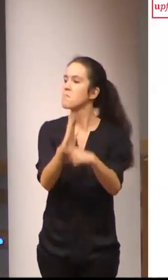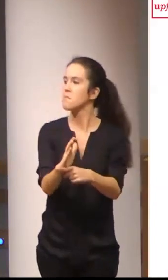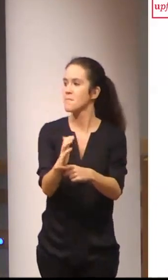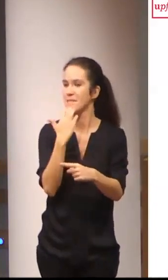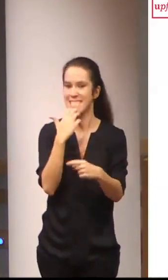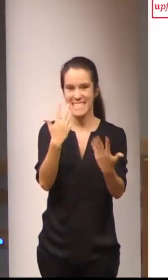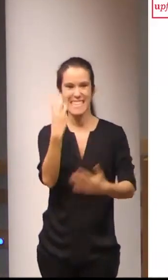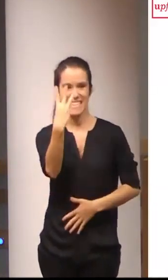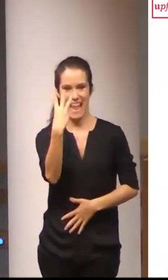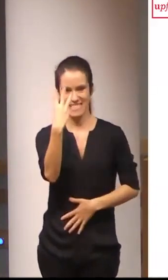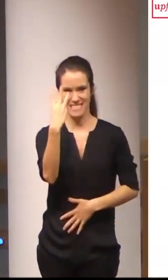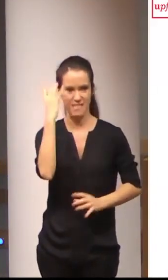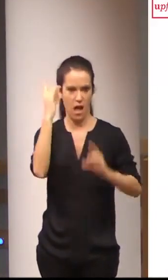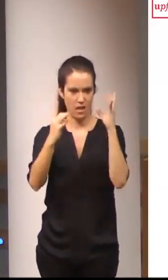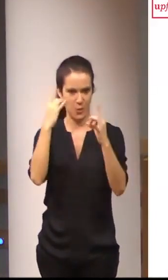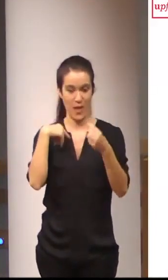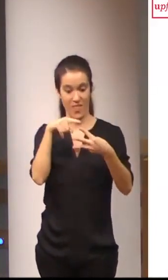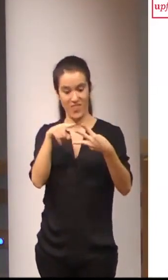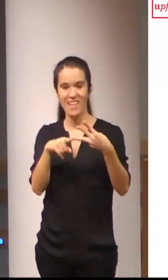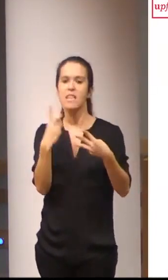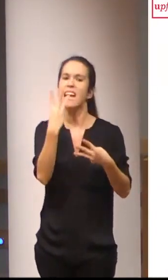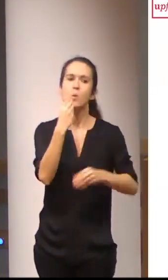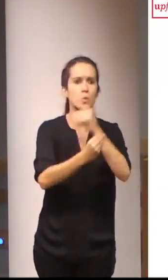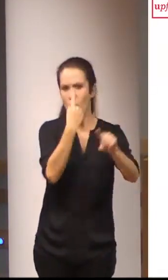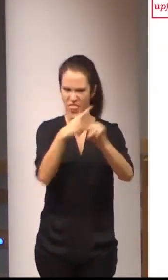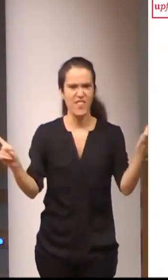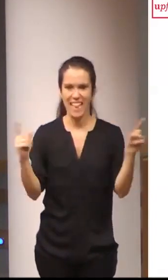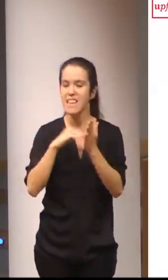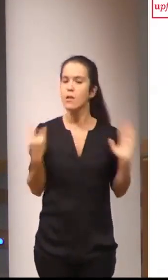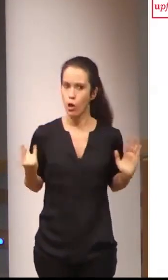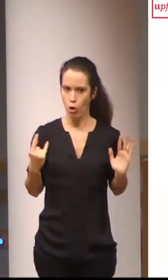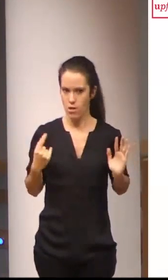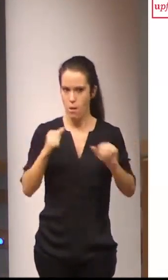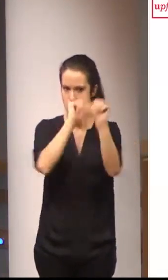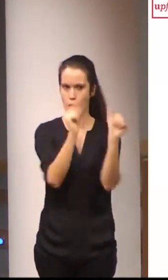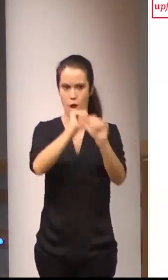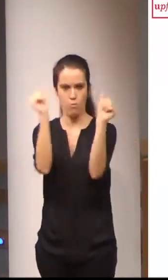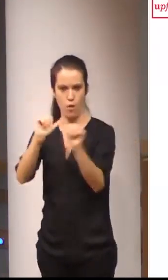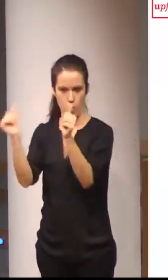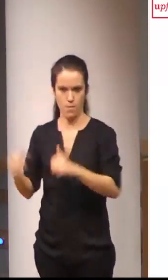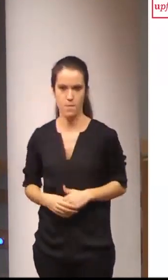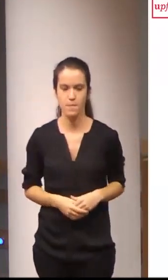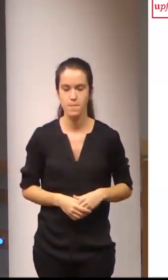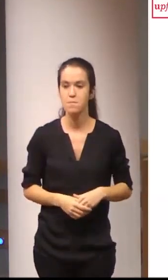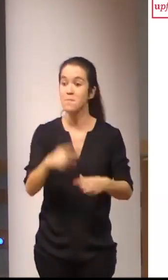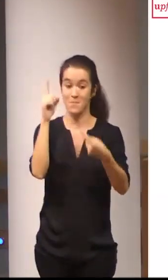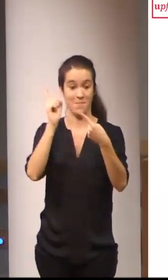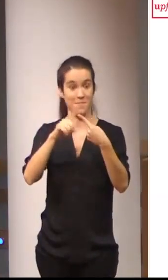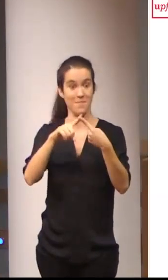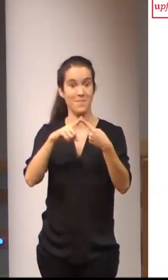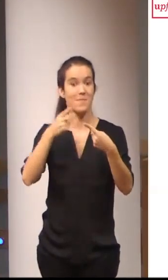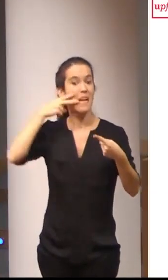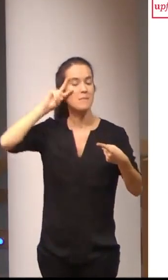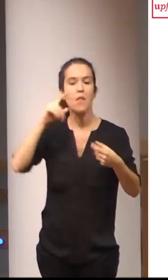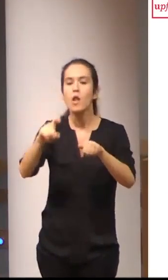tipos de actividad que responden a tres usos distintos de las tecnologías una primera experiencia o un